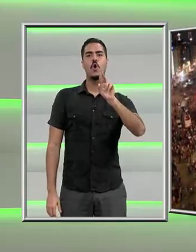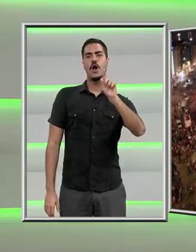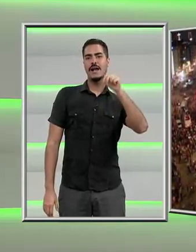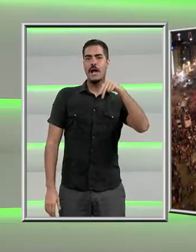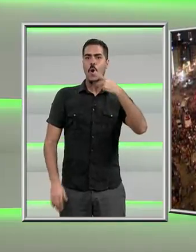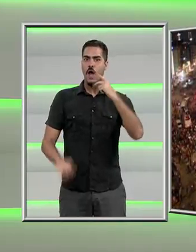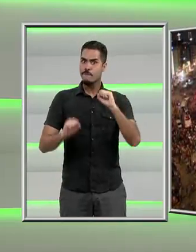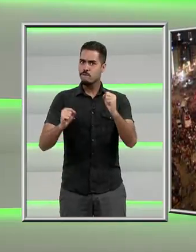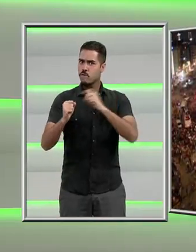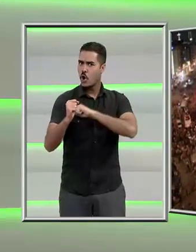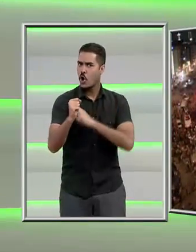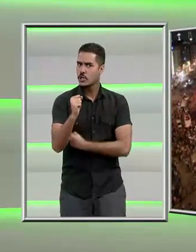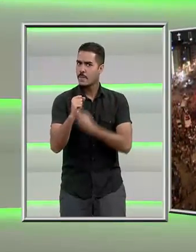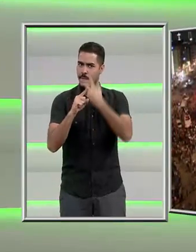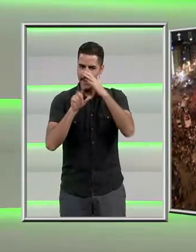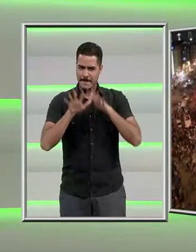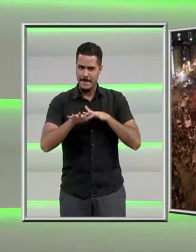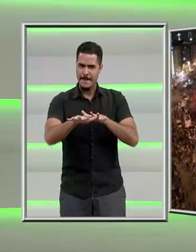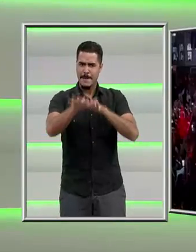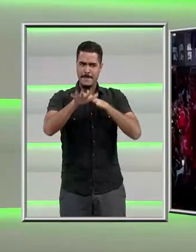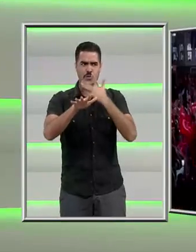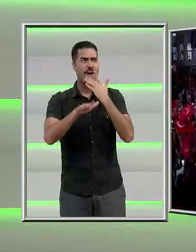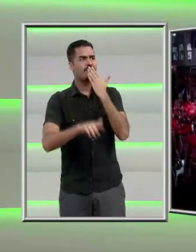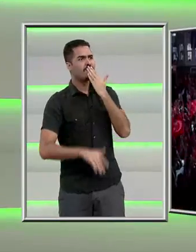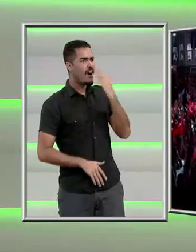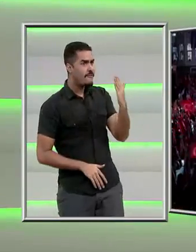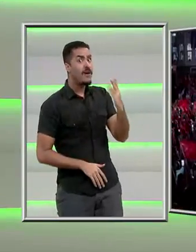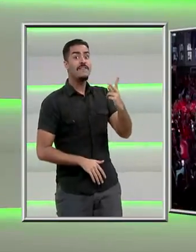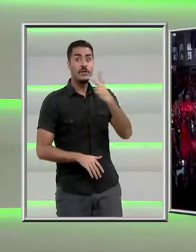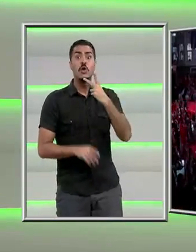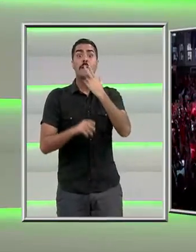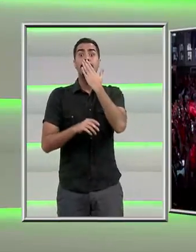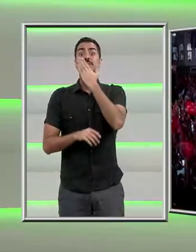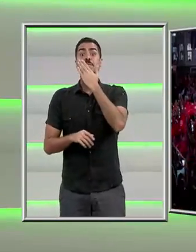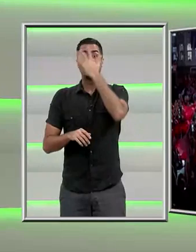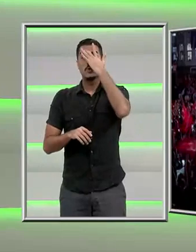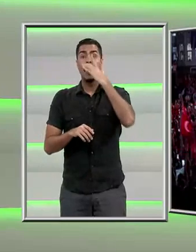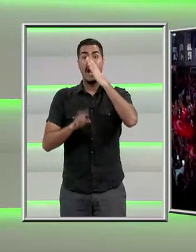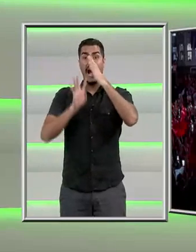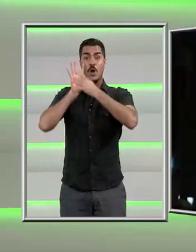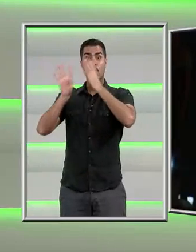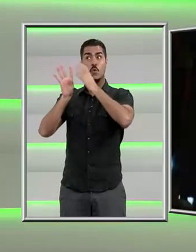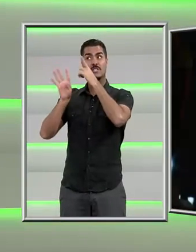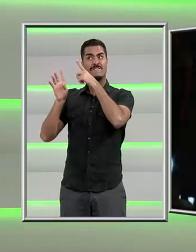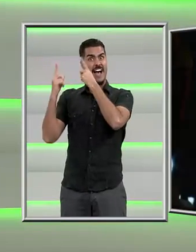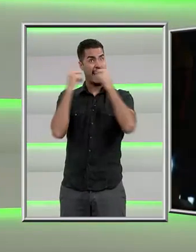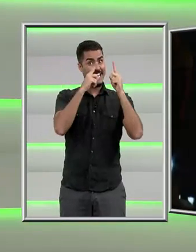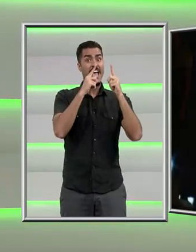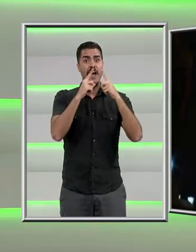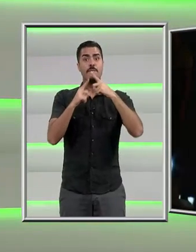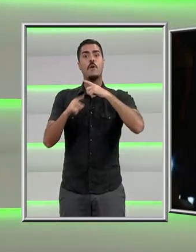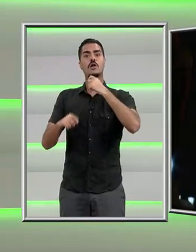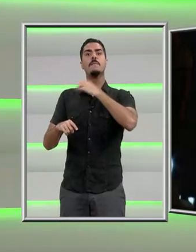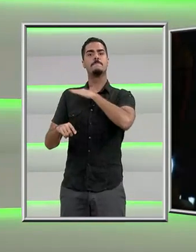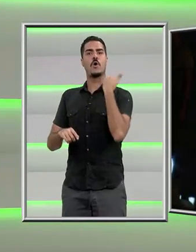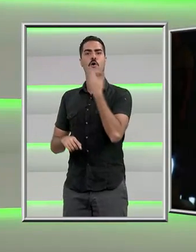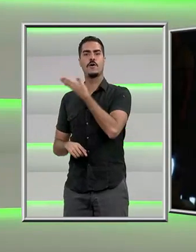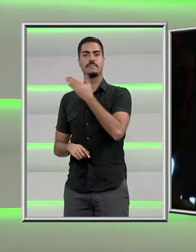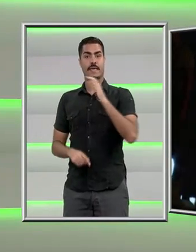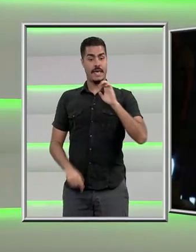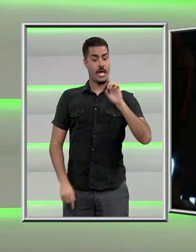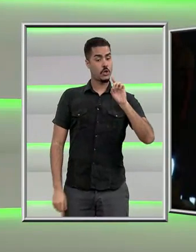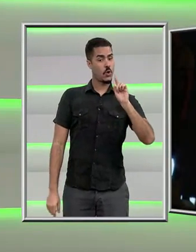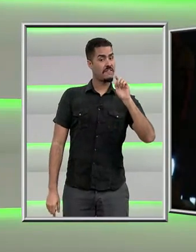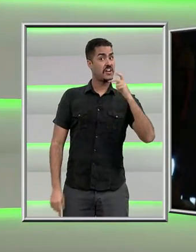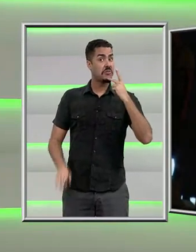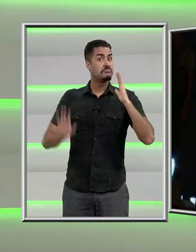que foi às ruas se manifestar a favor dele, chegou a pedir a pena de morte para os acusados de golpe. Erdogan não descartou a possibilidade